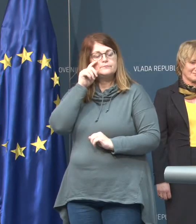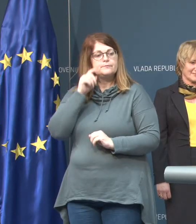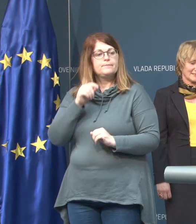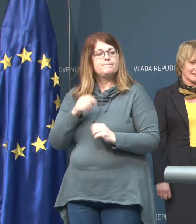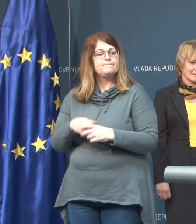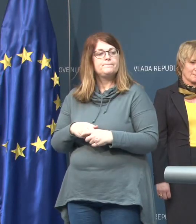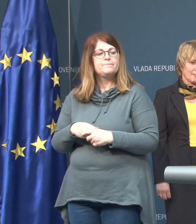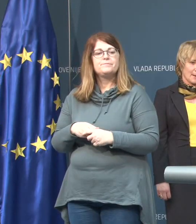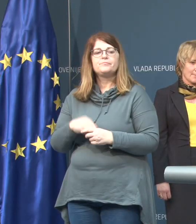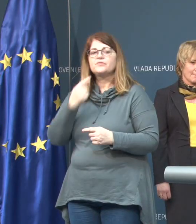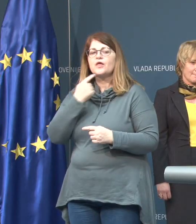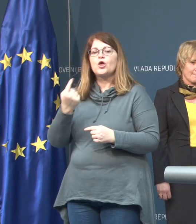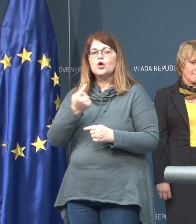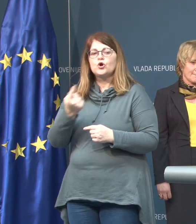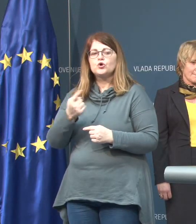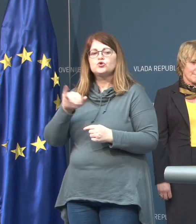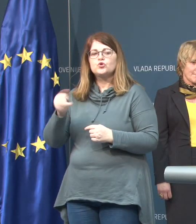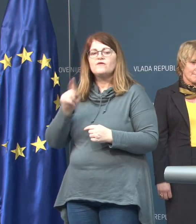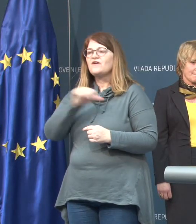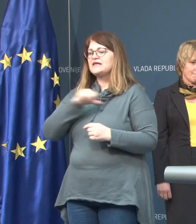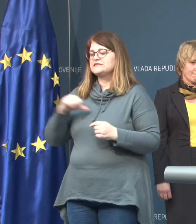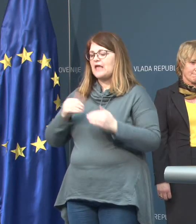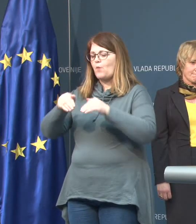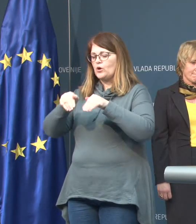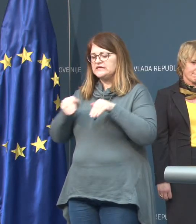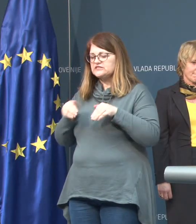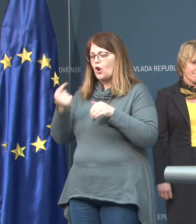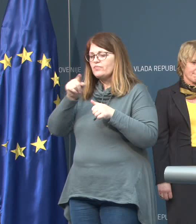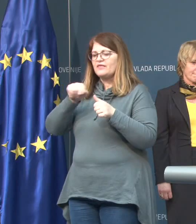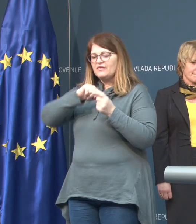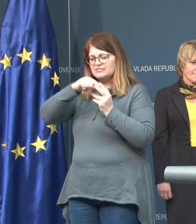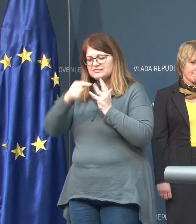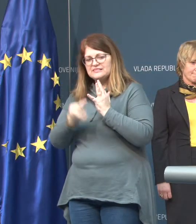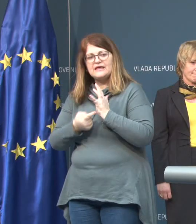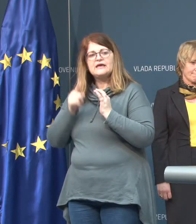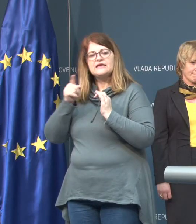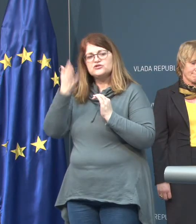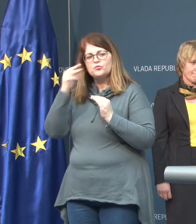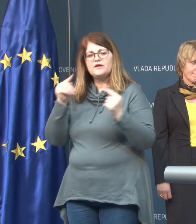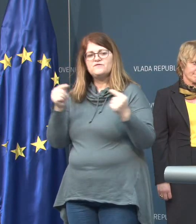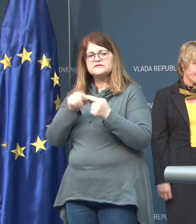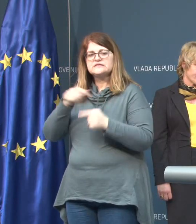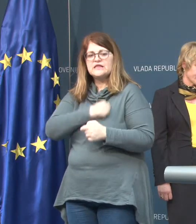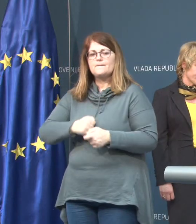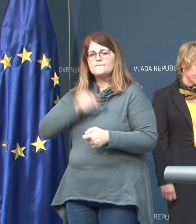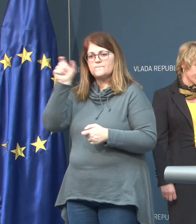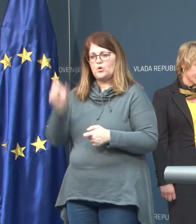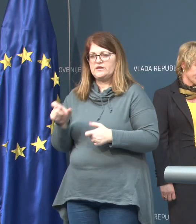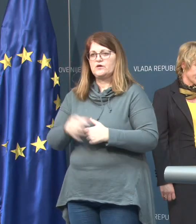Kdo je zdaj vse v samoizolaciji od teh, ki so bili v stiku s tem bovnikom?